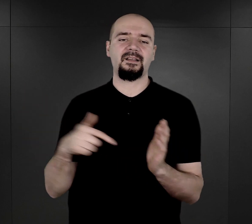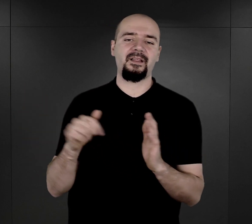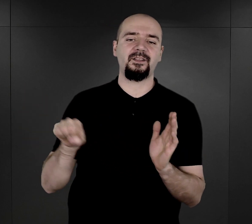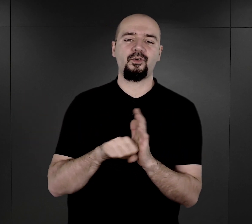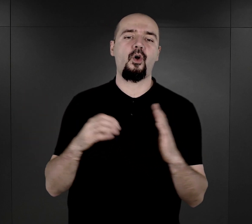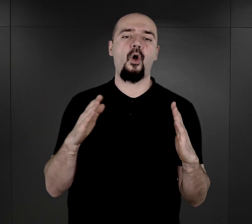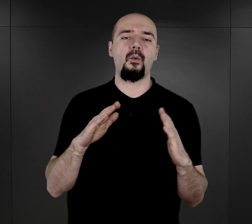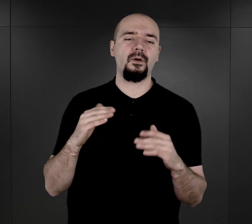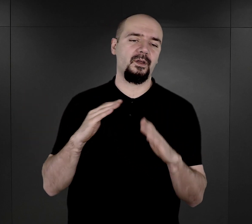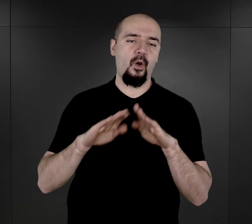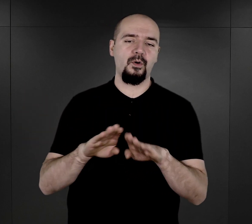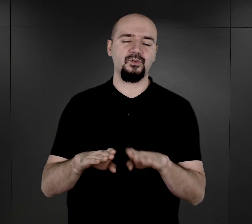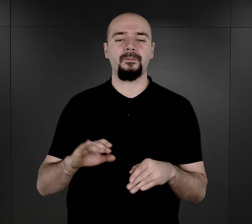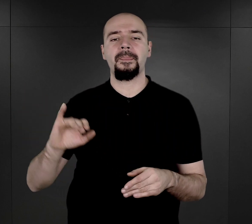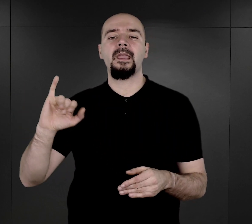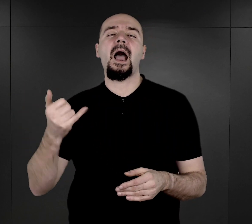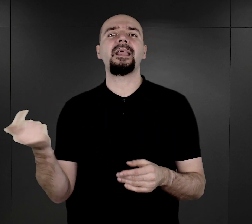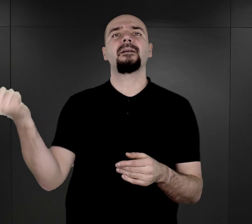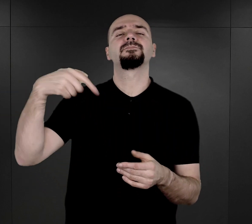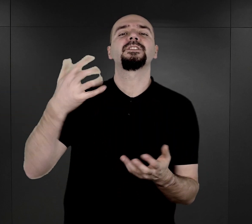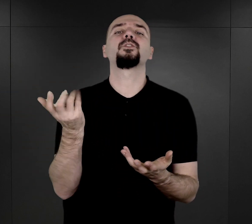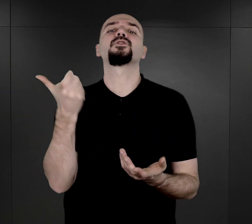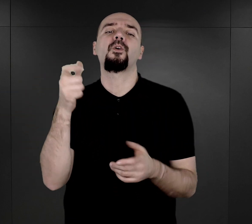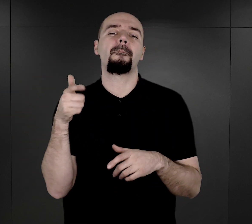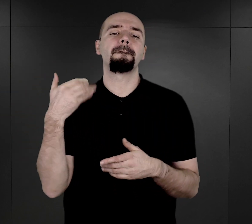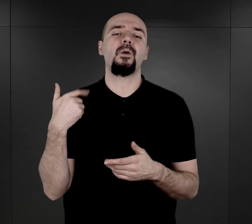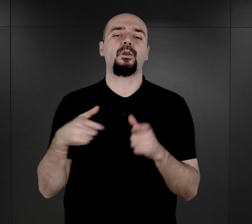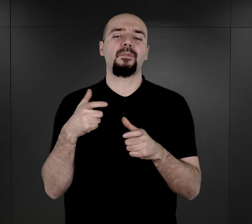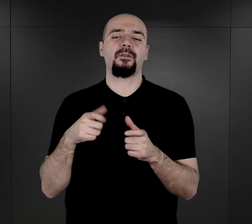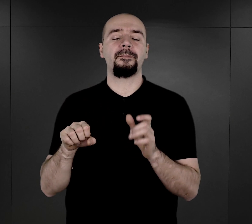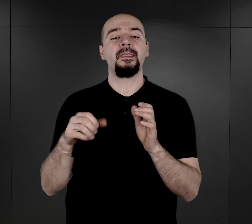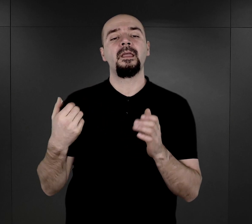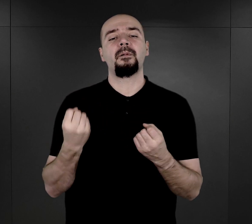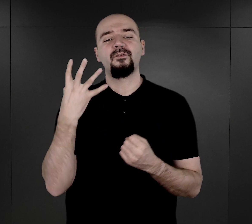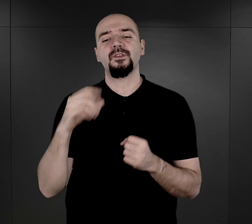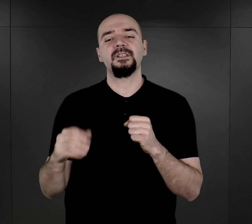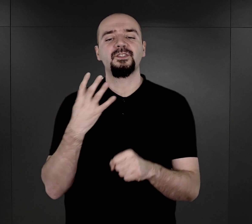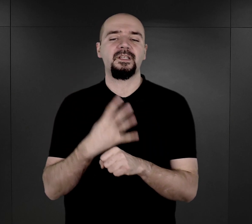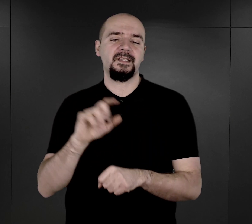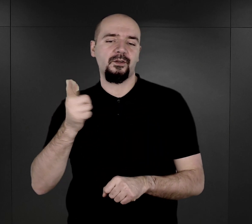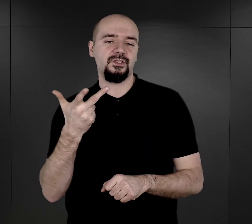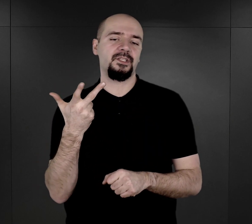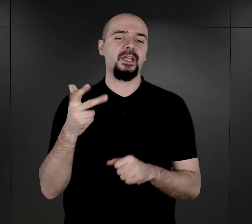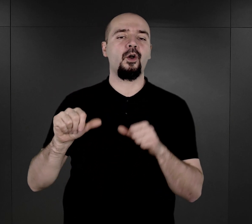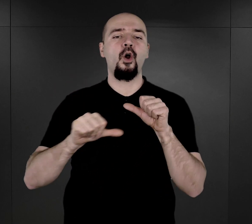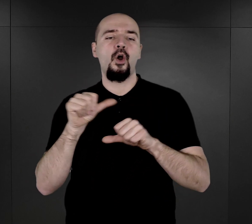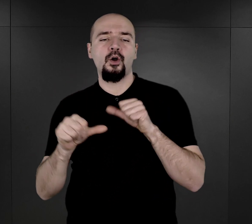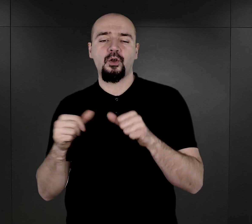w obozie? Romowie przywożeni do obozu Birkenau od wiosny 1943 roku kierowani byli